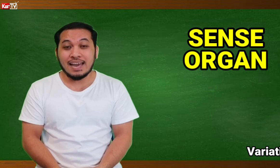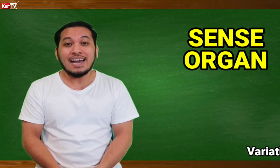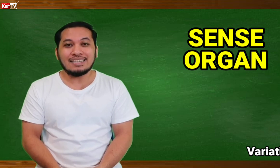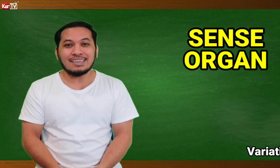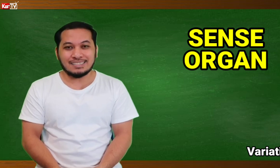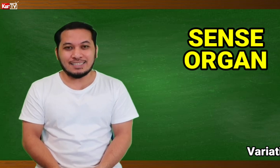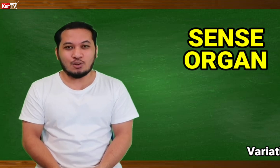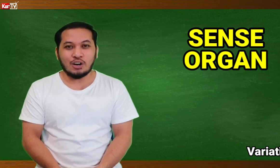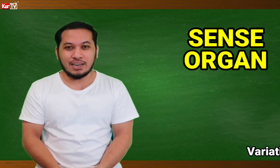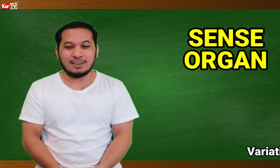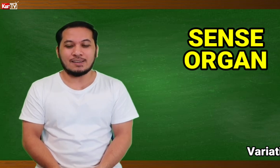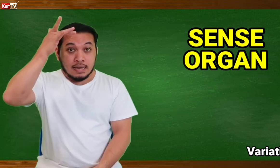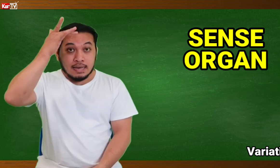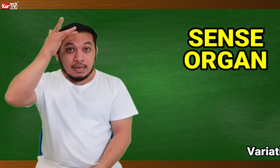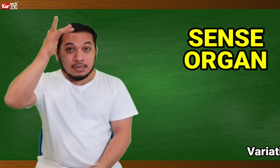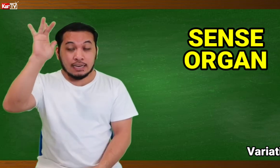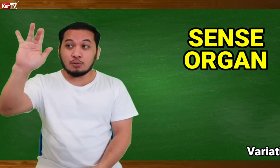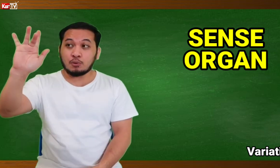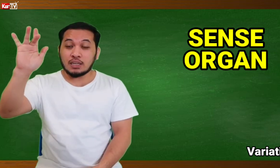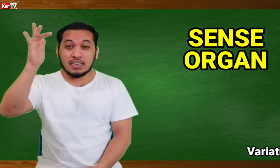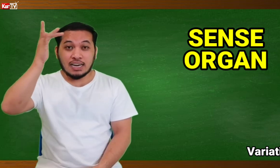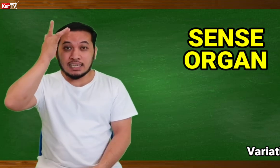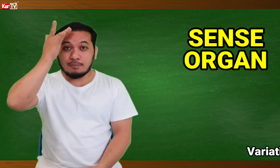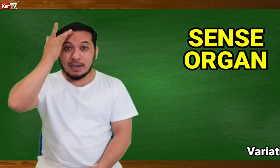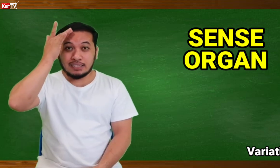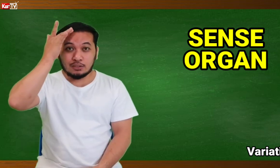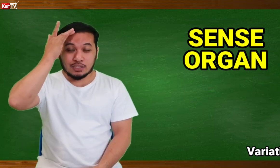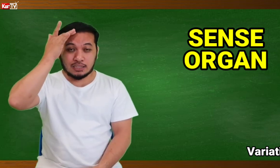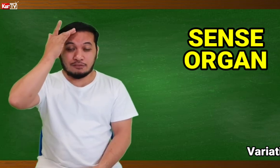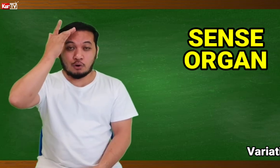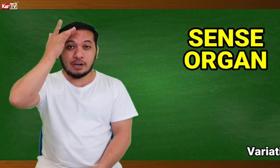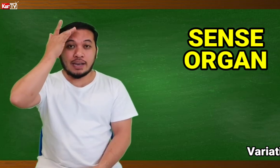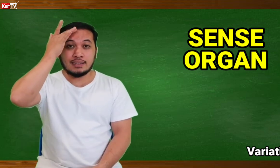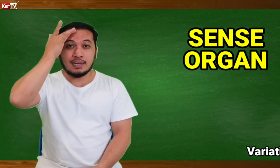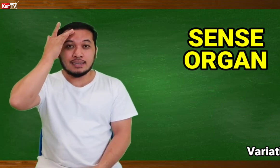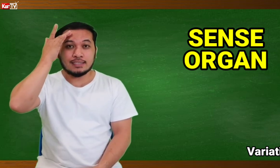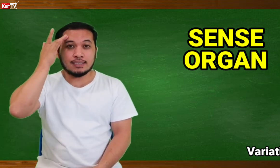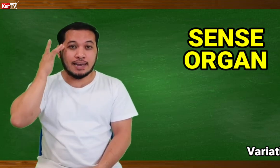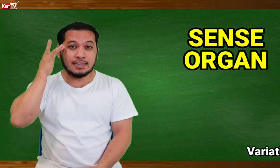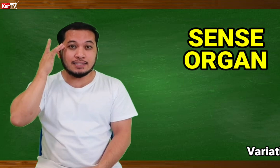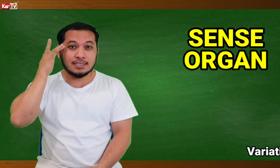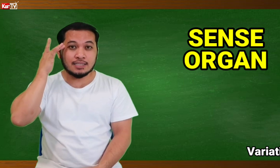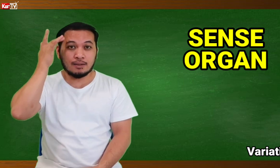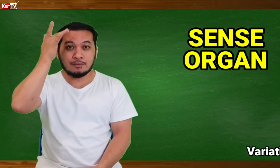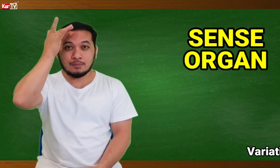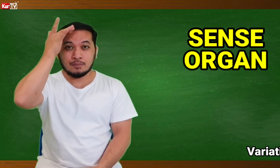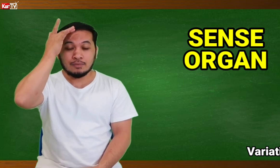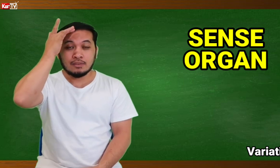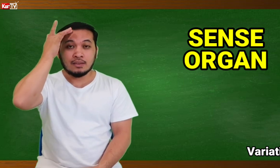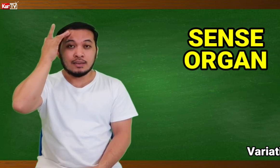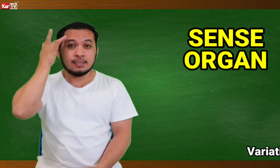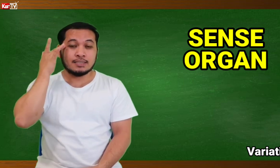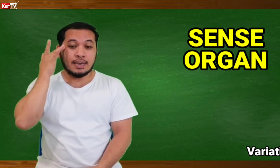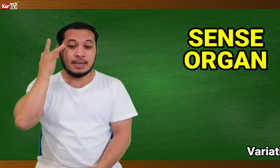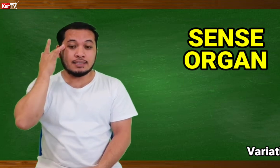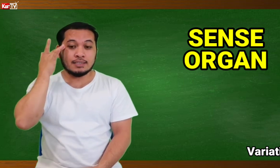ng SENS ORGAN. Ganito po natin ang ating kamay dito sa ating forehead. SENS. SENS.